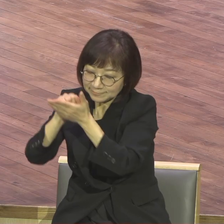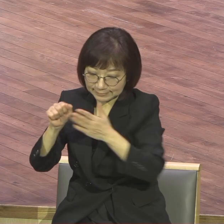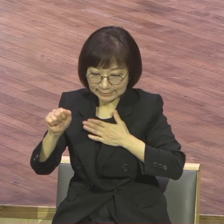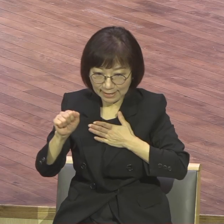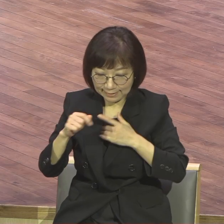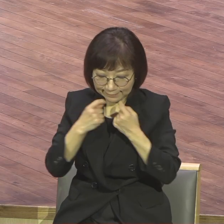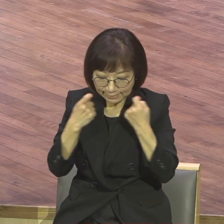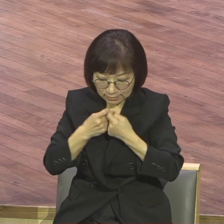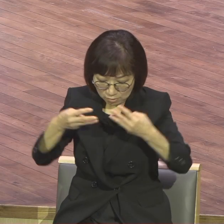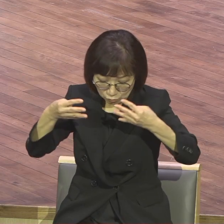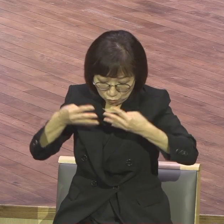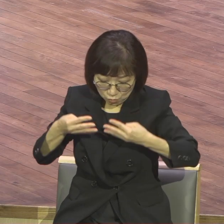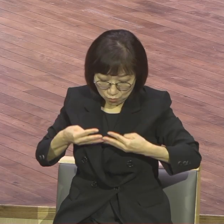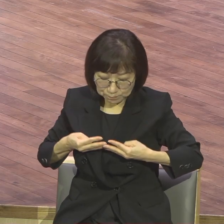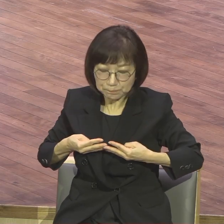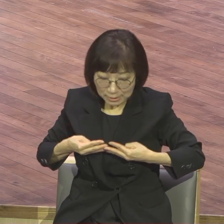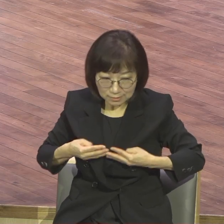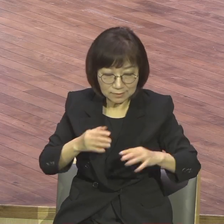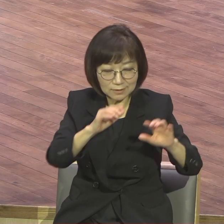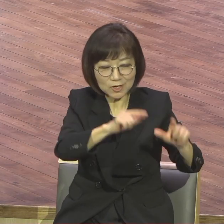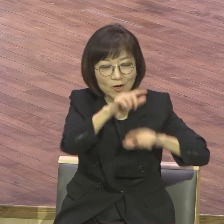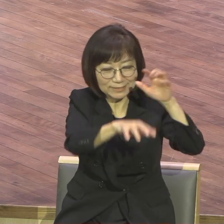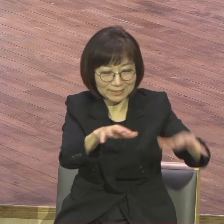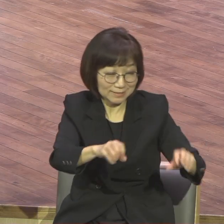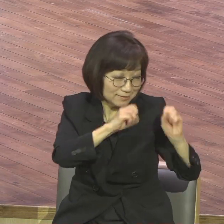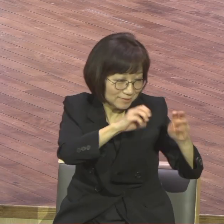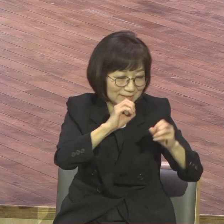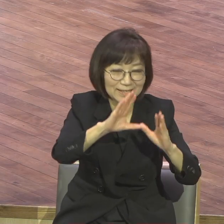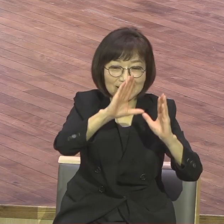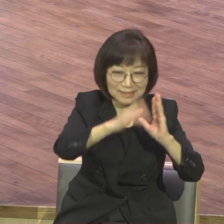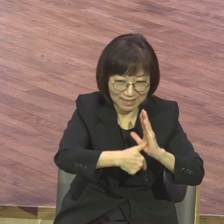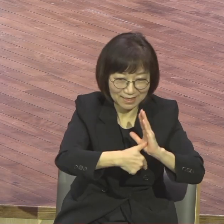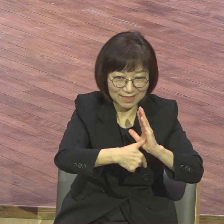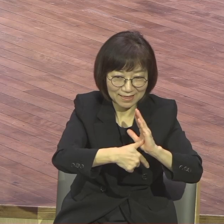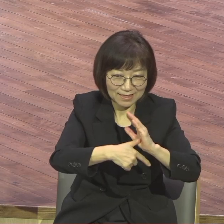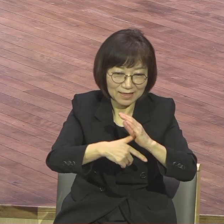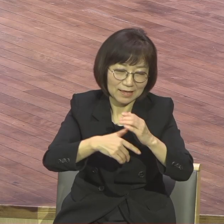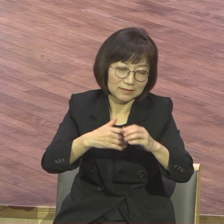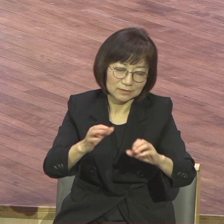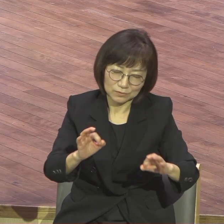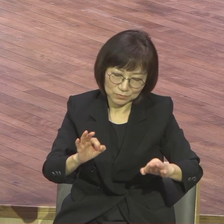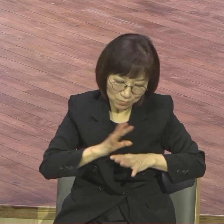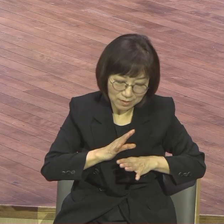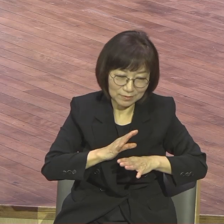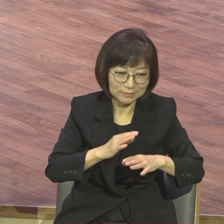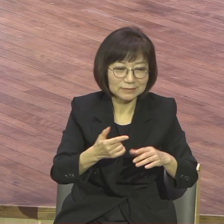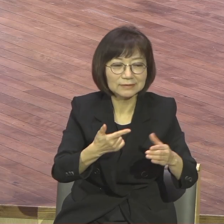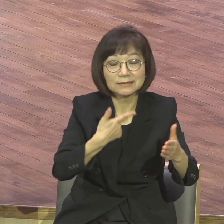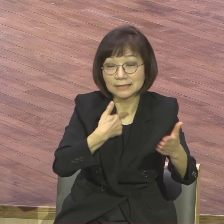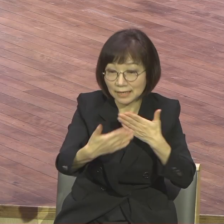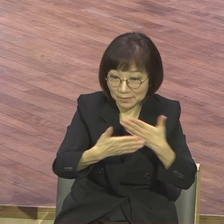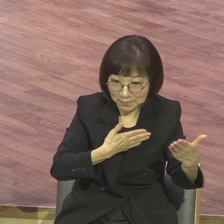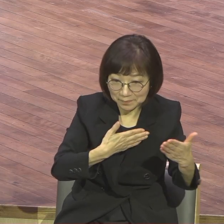말하면 역사가 일어난다 그걸 예수님이 그렇게 직접 듣고 다니면서 훈련시켰어요